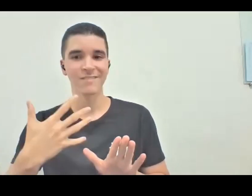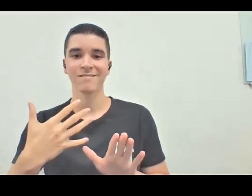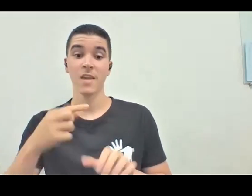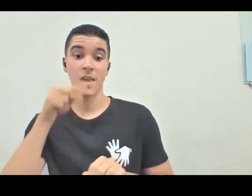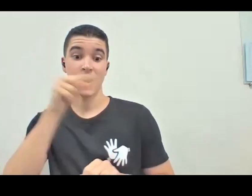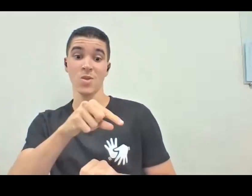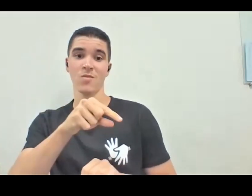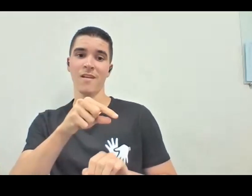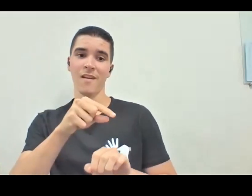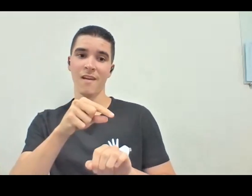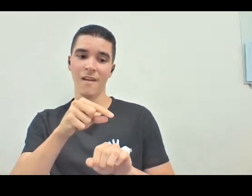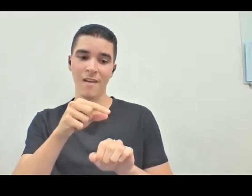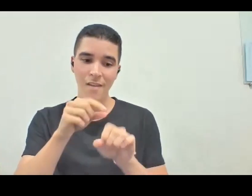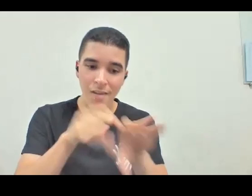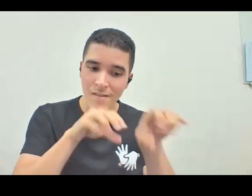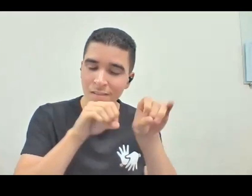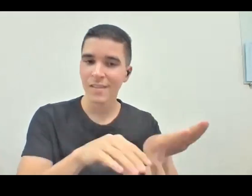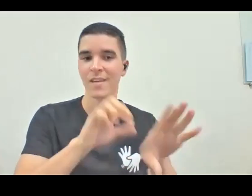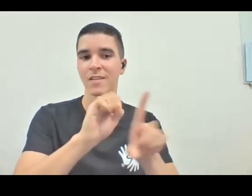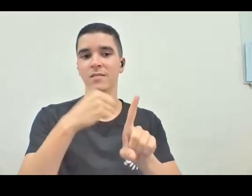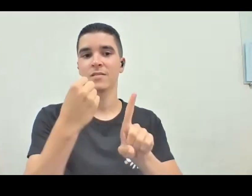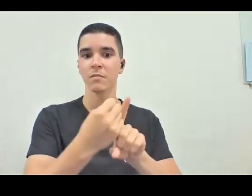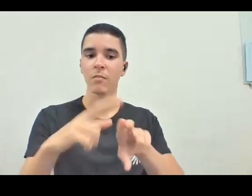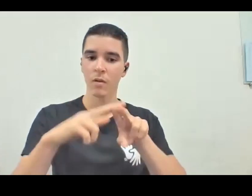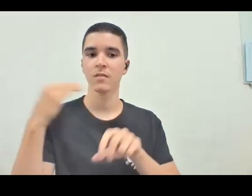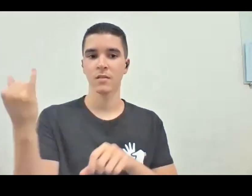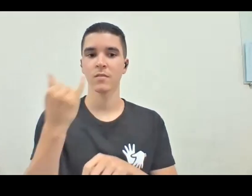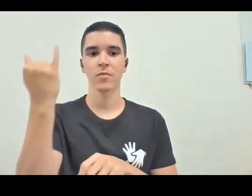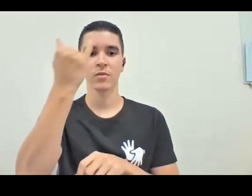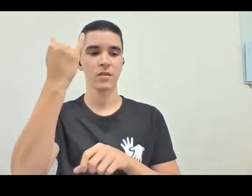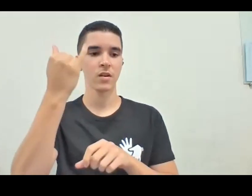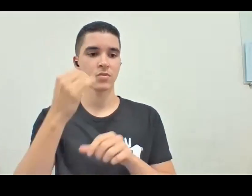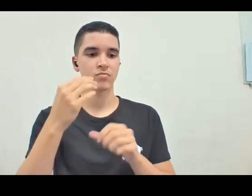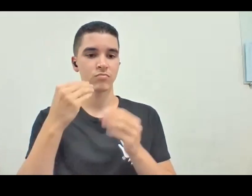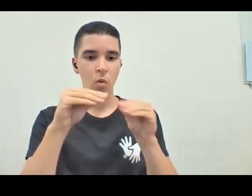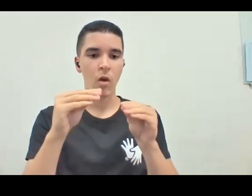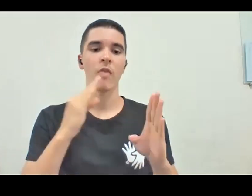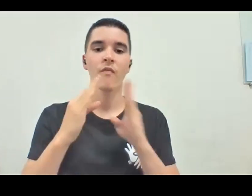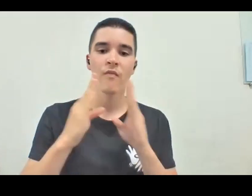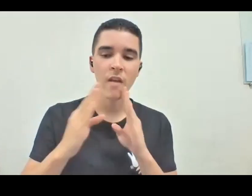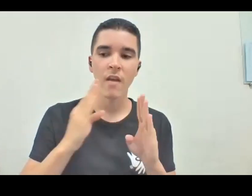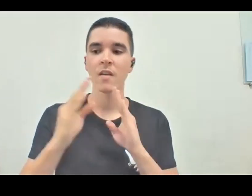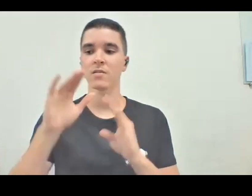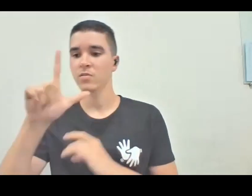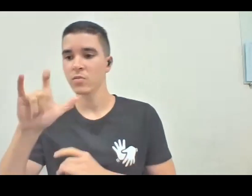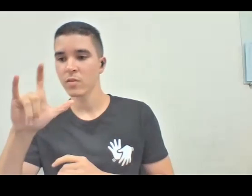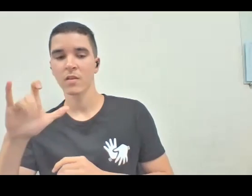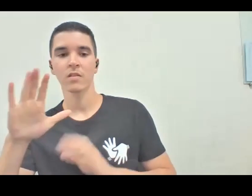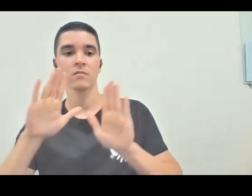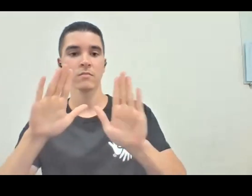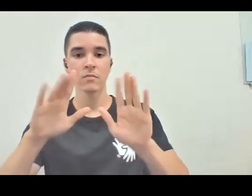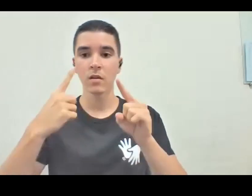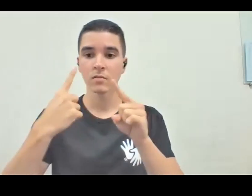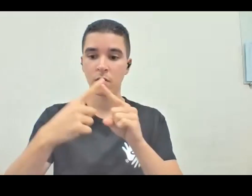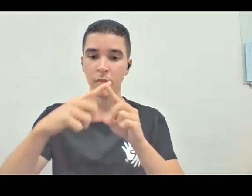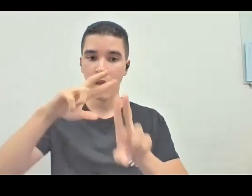não só no texto alternativo, as informações da foto, no Face, no Insta, mas também na hashtag. Por quê? Porque a hashtag é essa